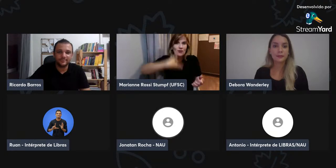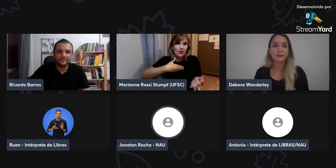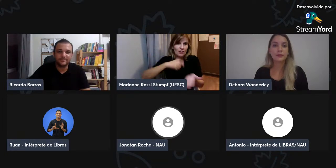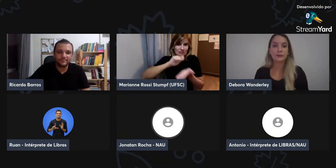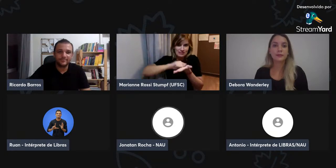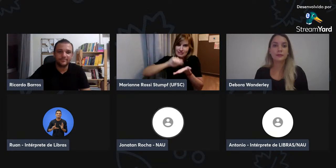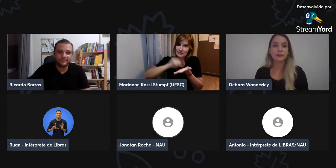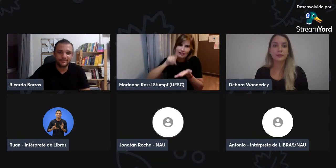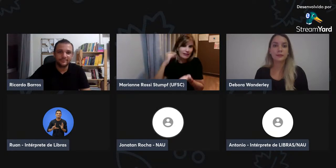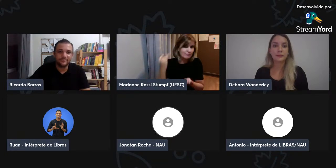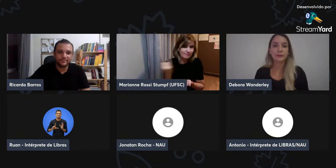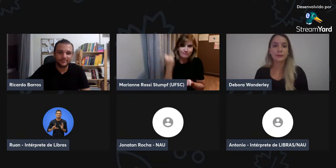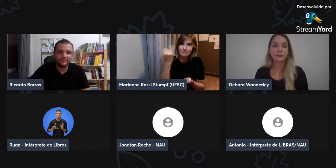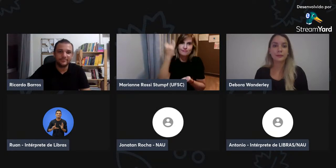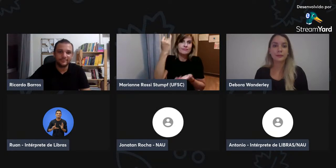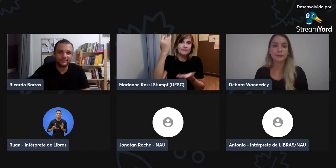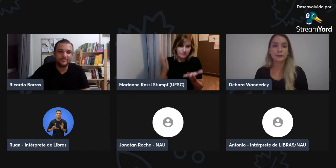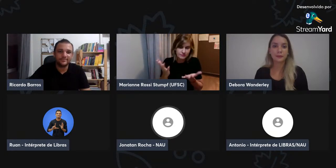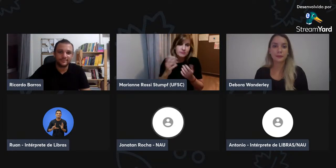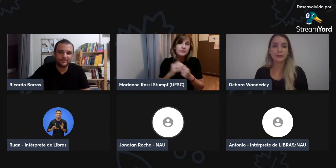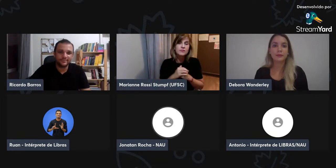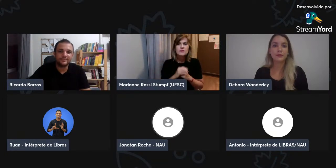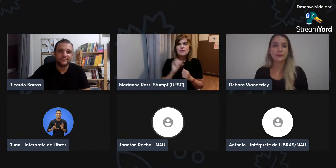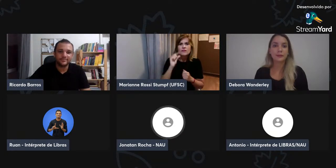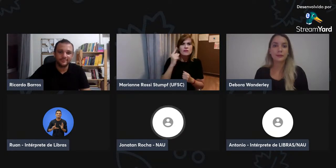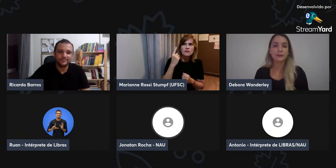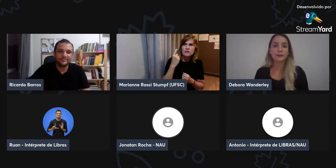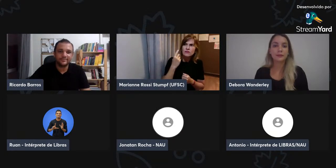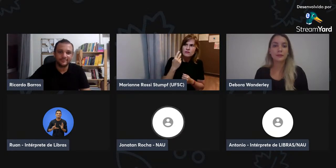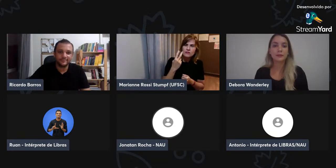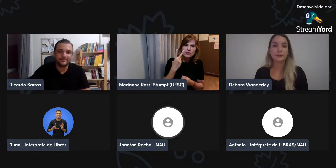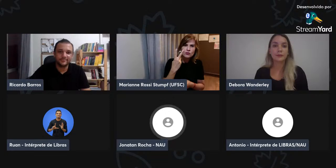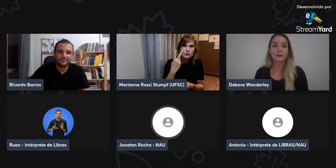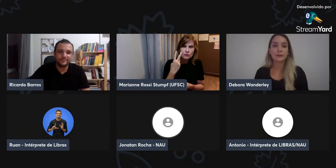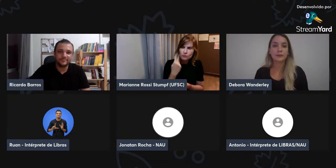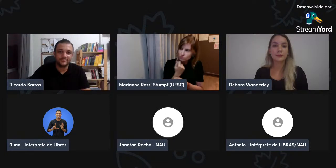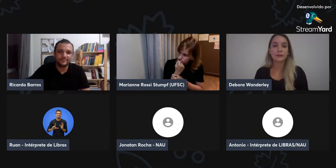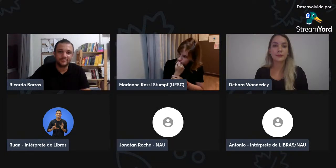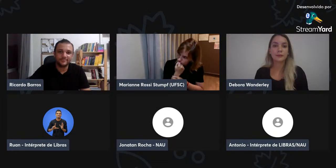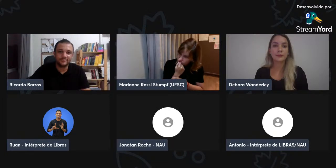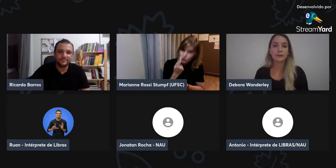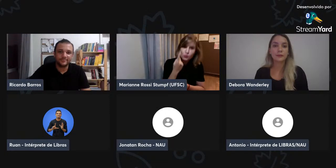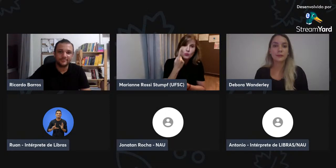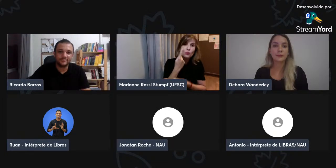ter uma aceitação, primeiro, provar que é importante ter esse trabalho.